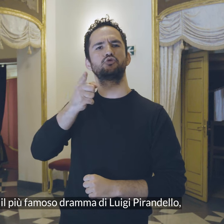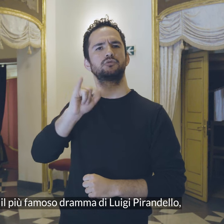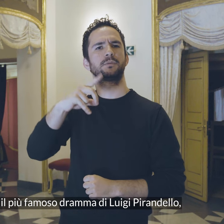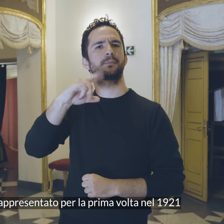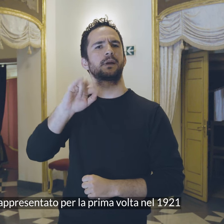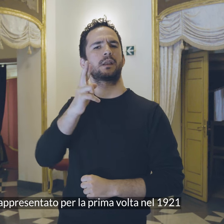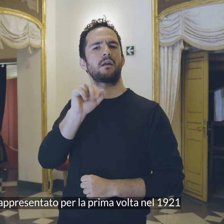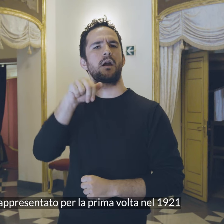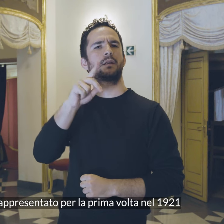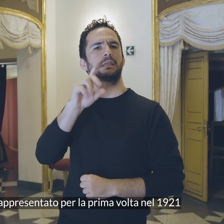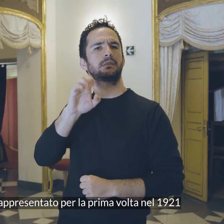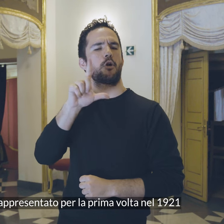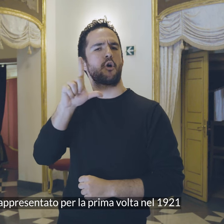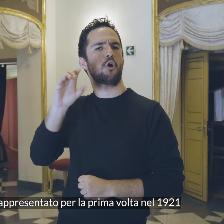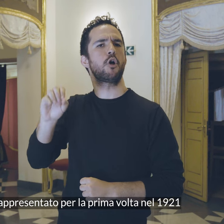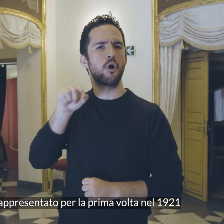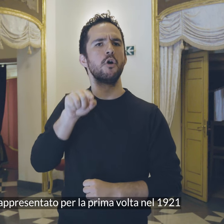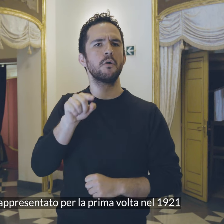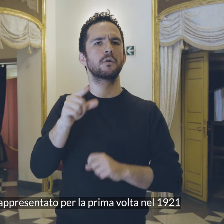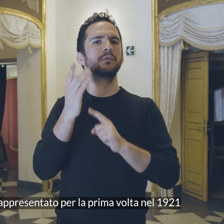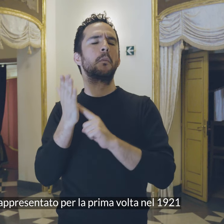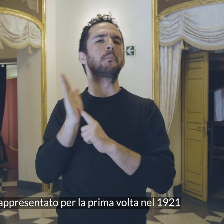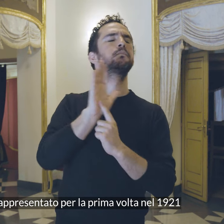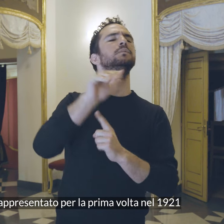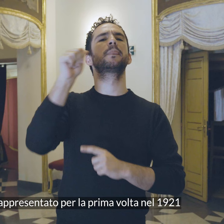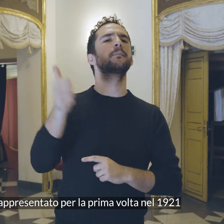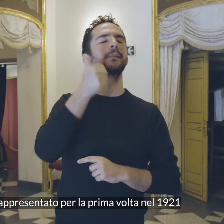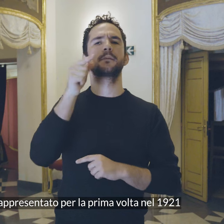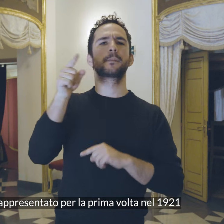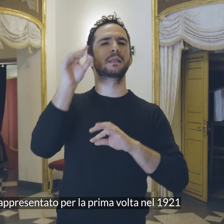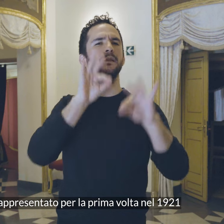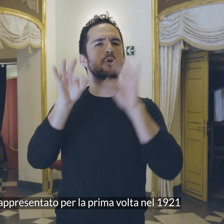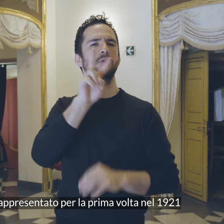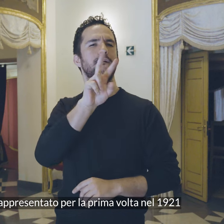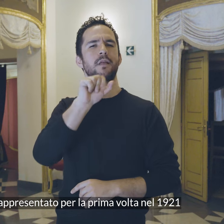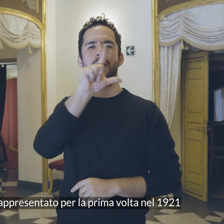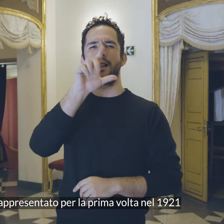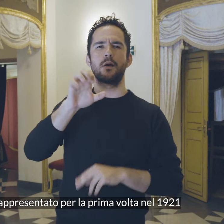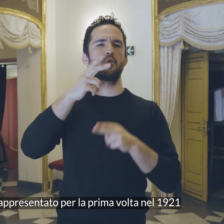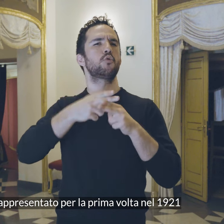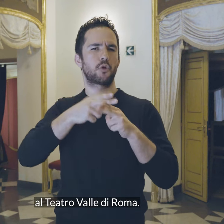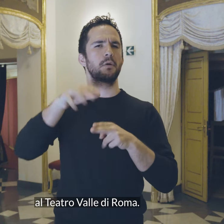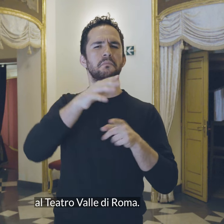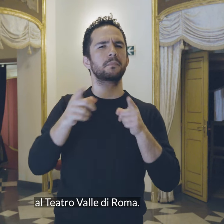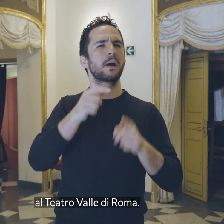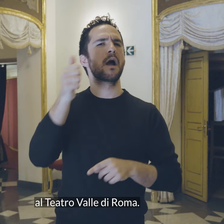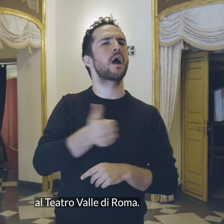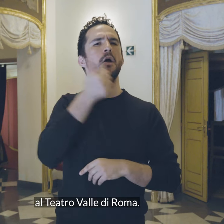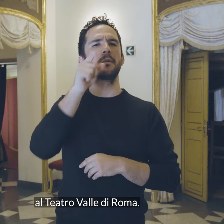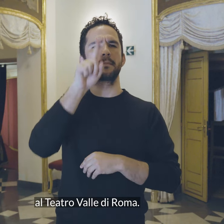Rappresentato per la prima volta nel 1921 Al Teatro Valle